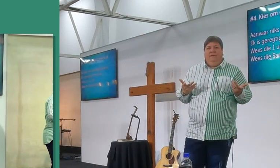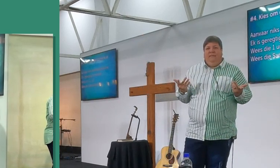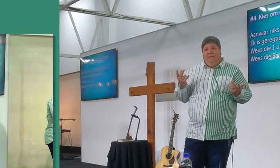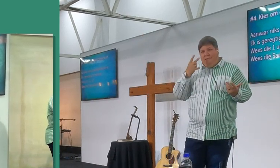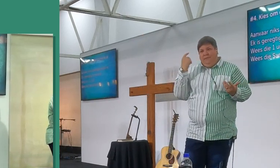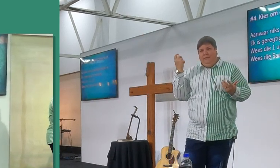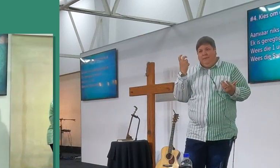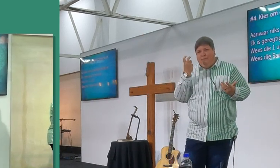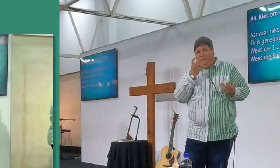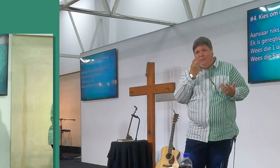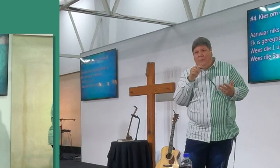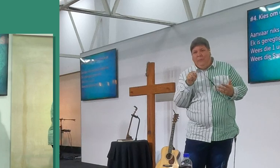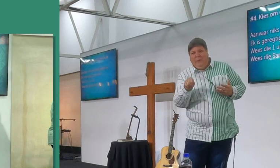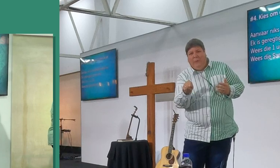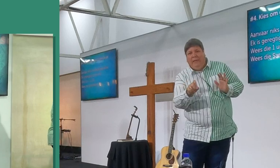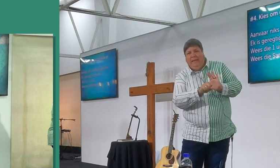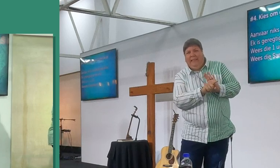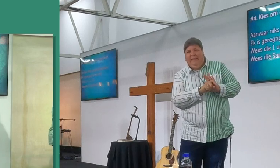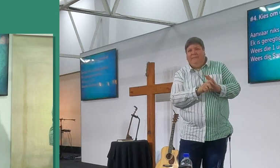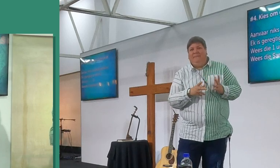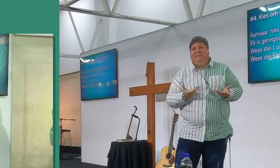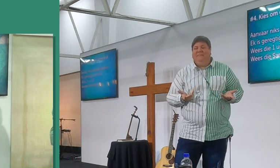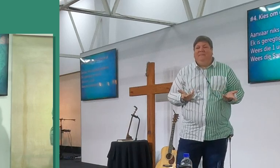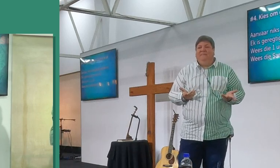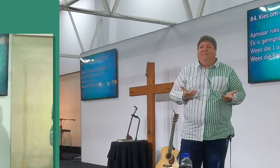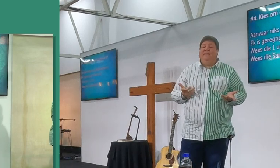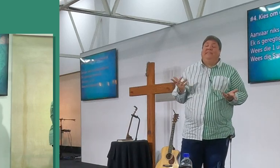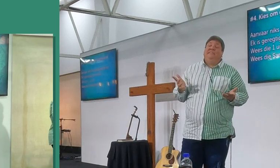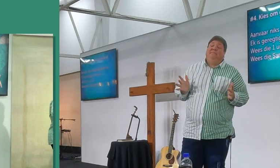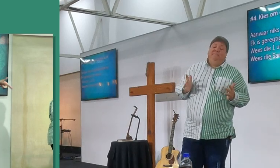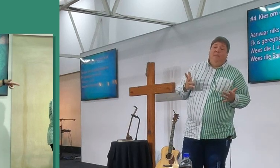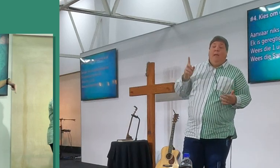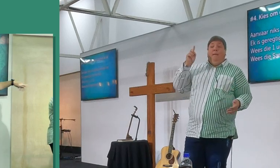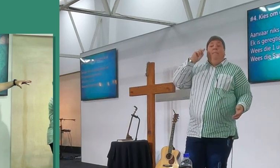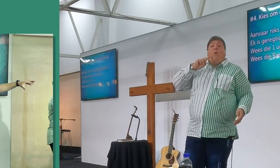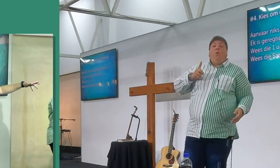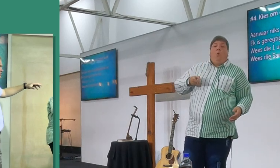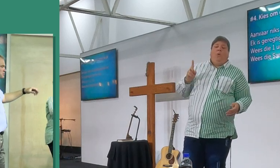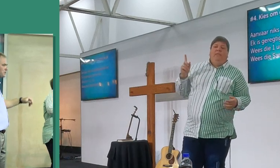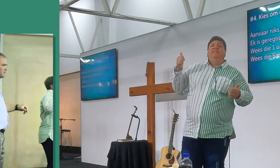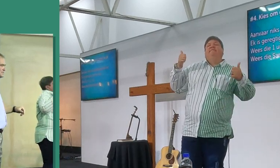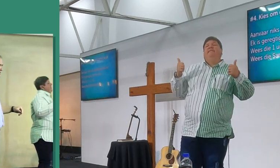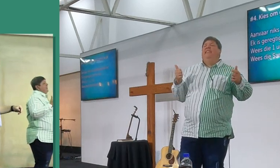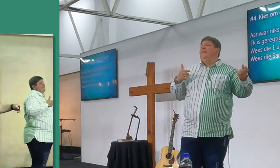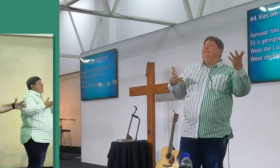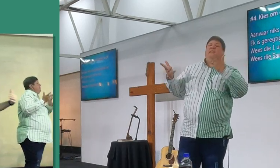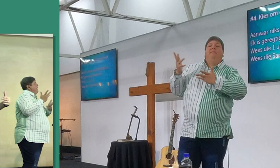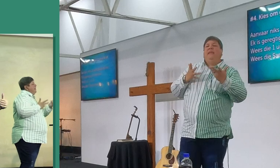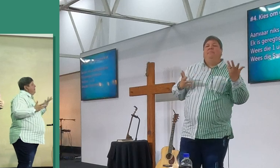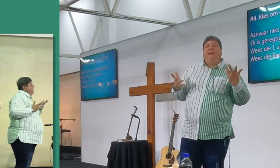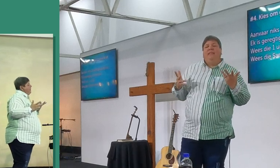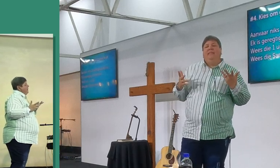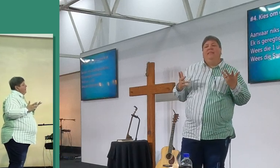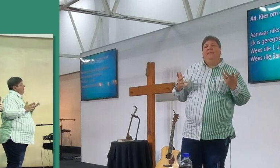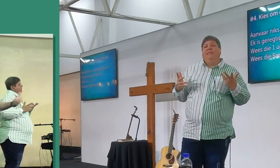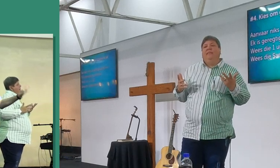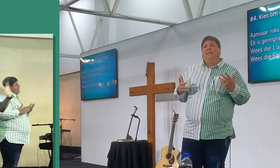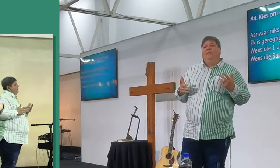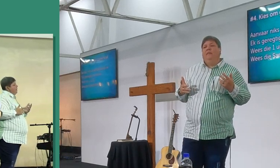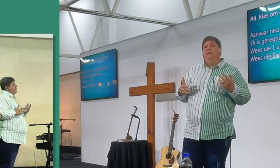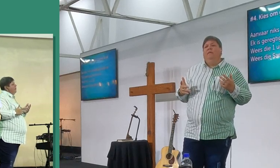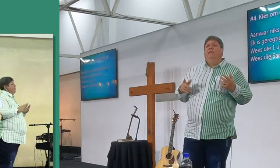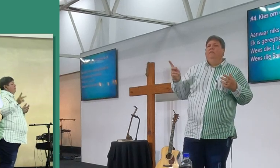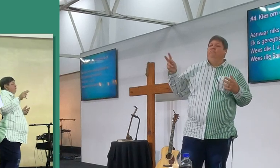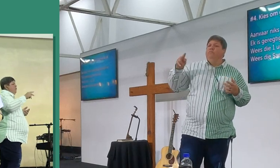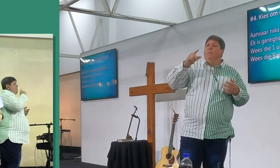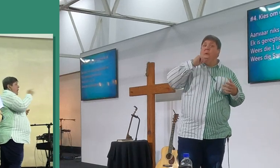probeer ons van ons kom, ons vat ons kans in, en die ouwe, die volgende oogend sit ons, en ons praat, en ons praat, en hy sê, hoor die man, wil jy nie by ons